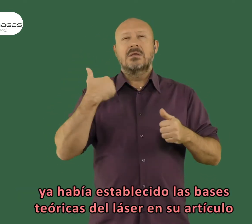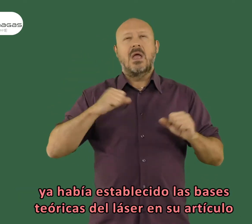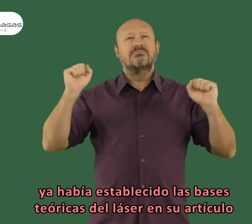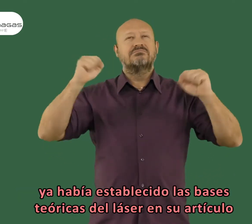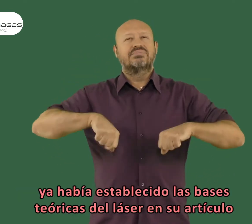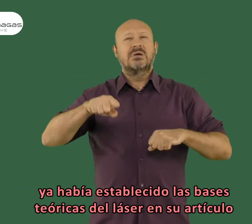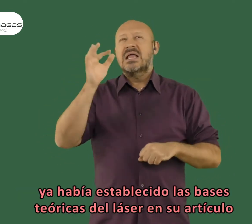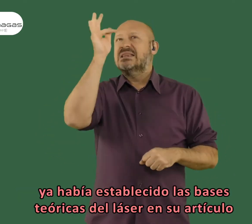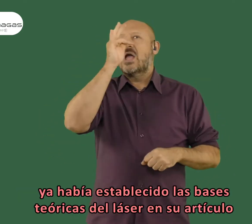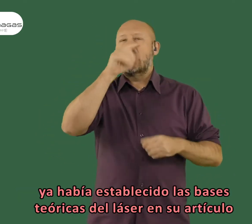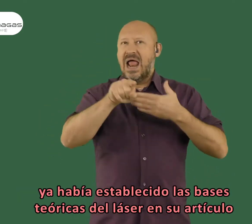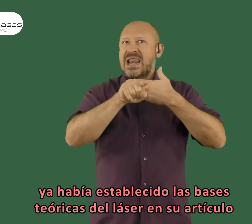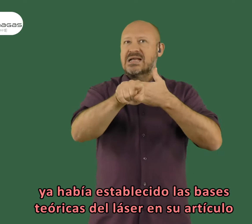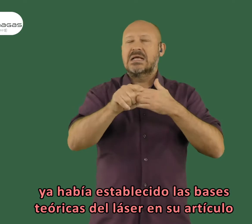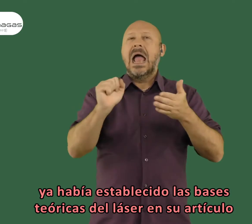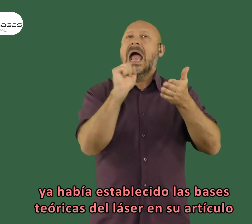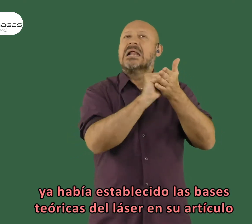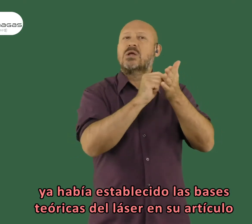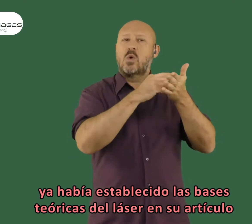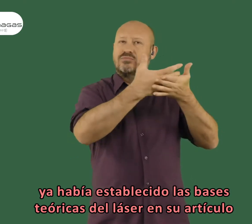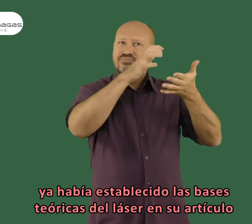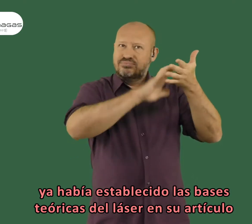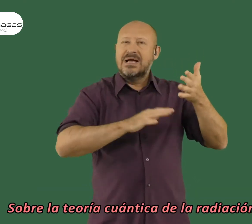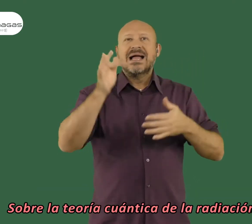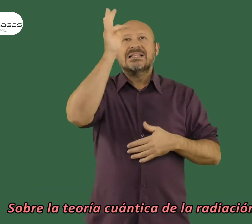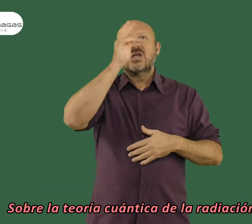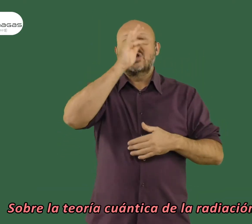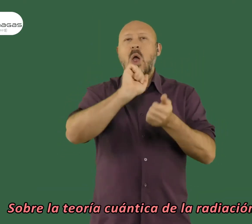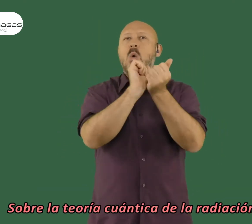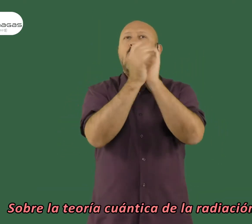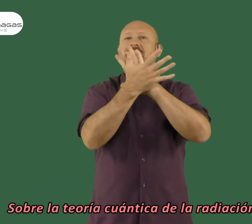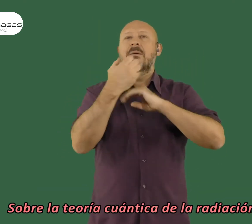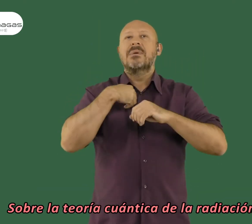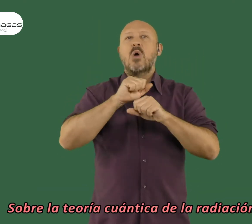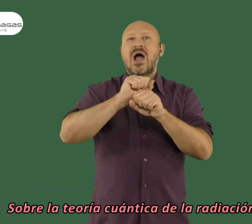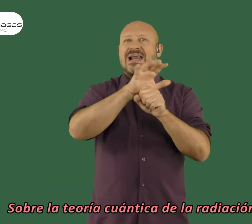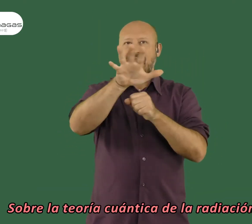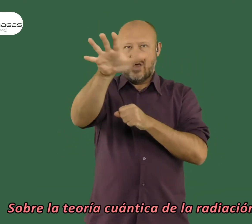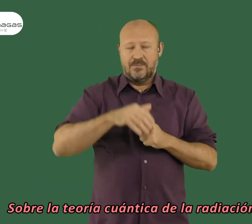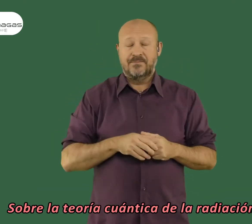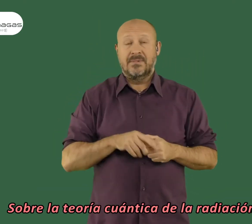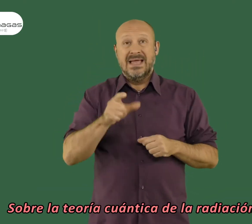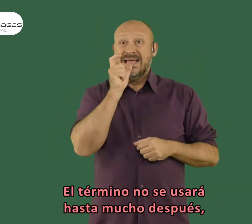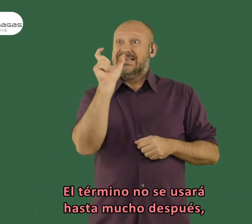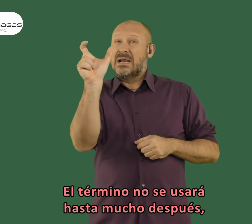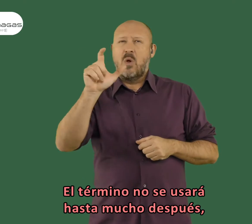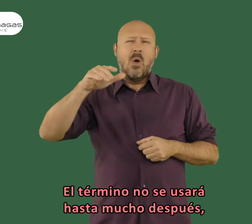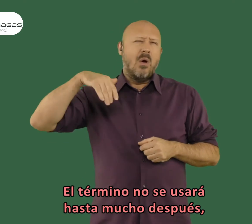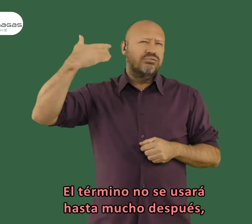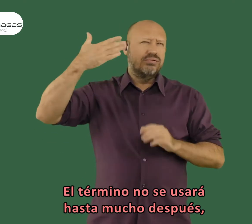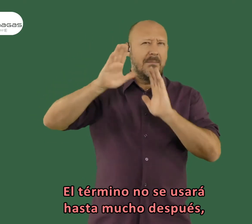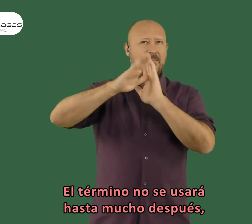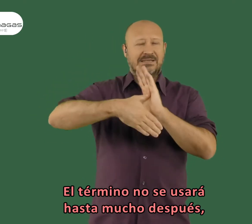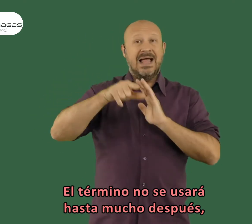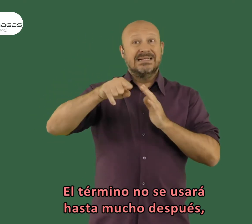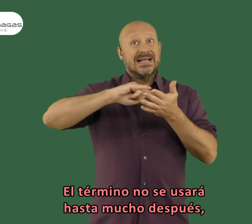siglo XX, ya había establecido las bases teóricas del láser en su artículo sobre la teoría cuántica de la radiación. El término no